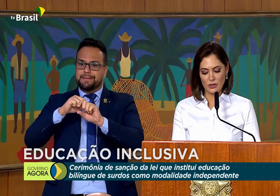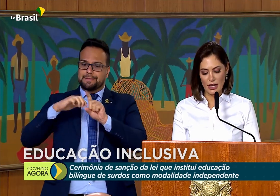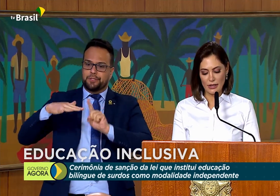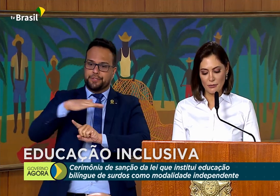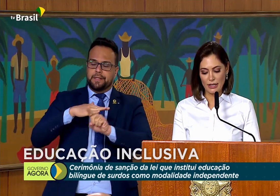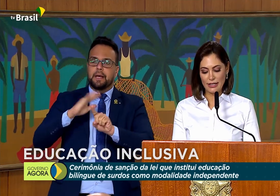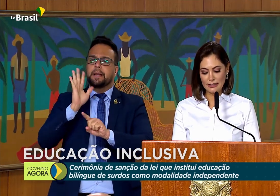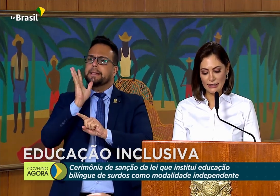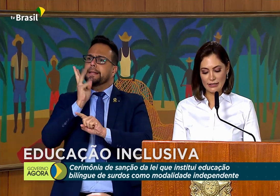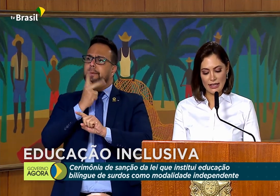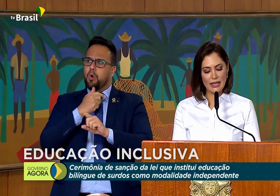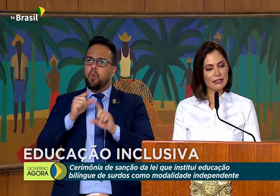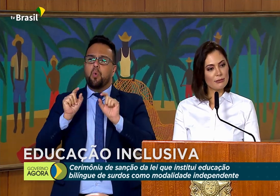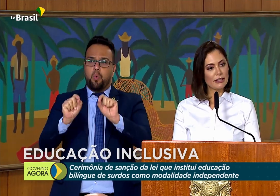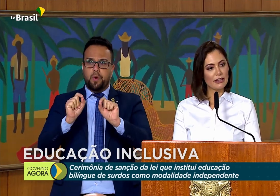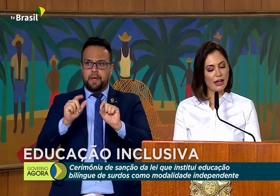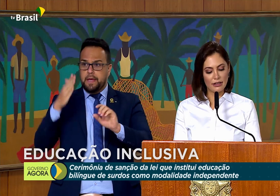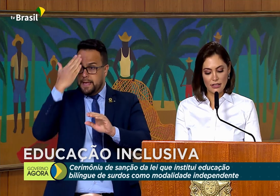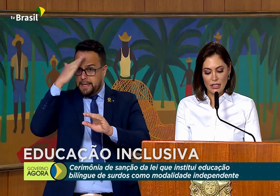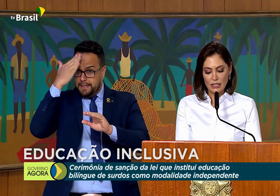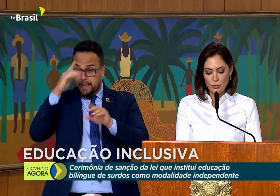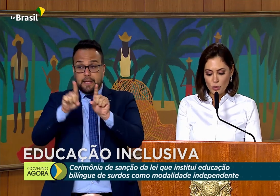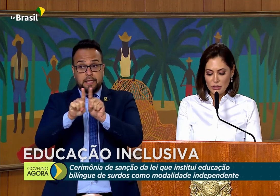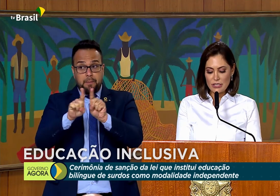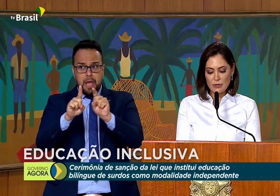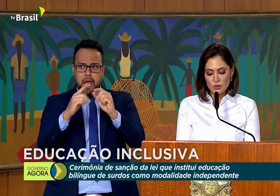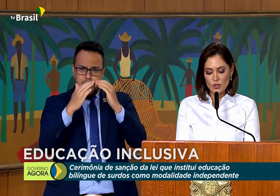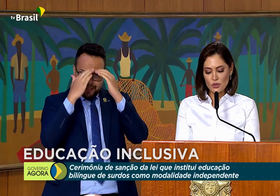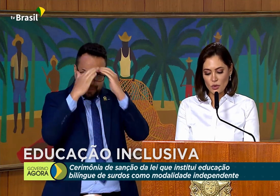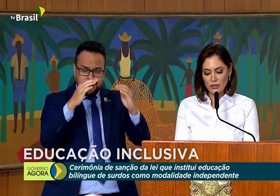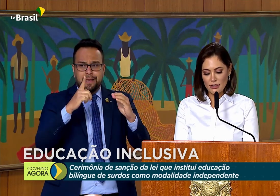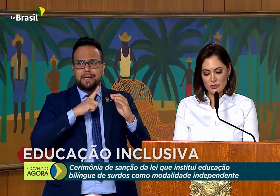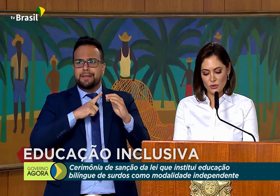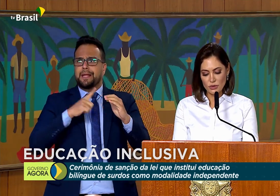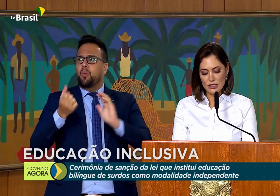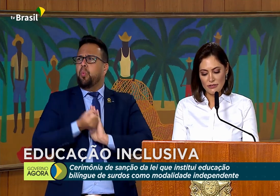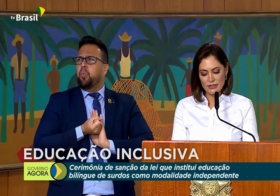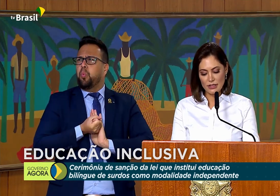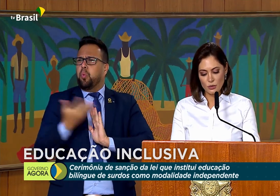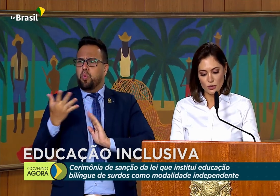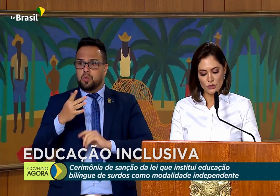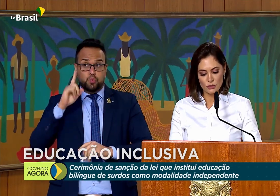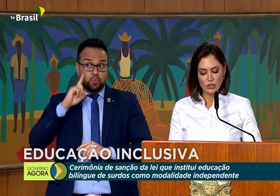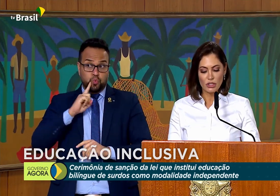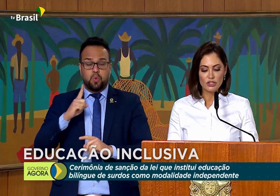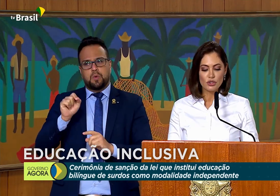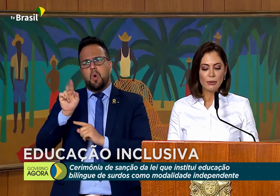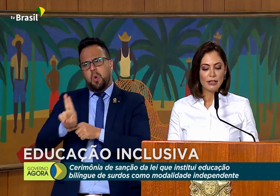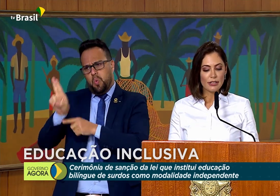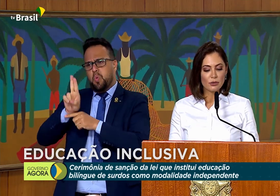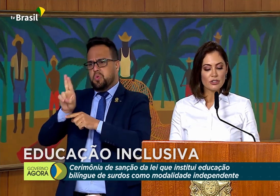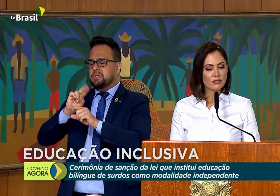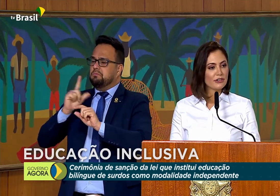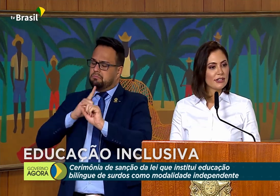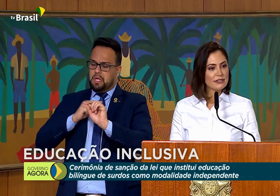Soraya, para entender e respeitar que muitas pessoas surdas fazem uso de uma língua diferenciada,